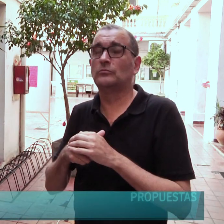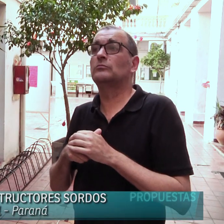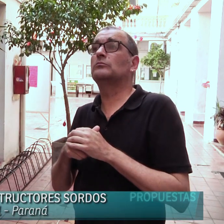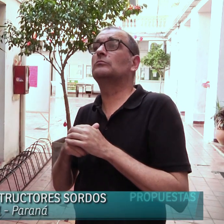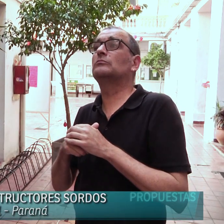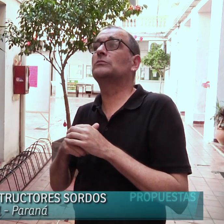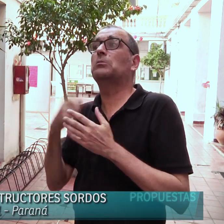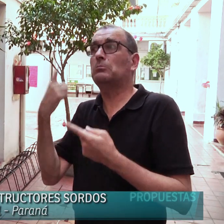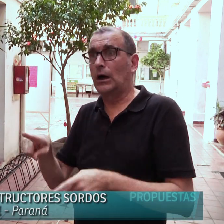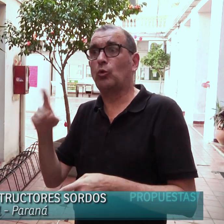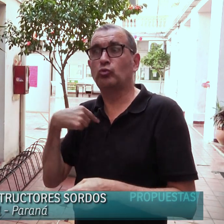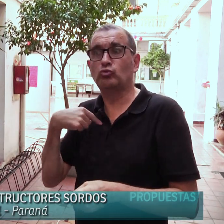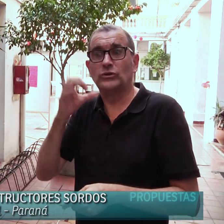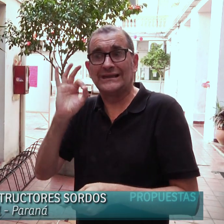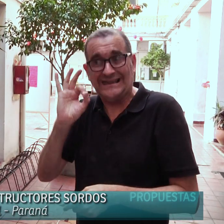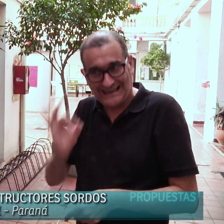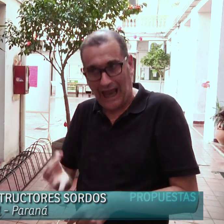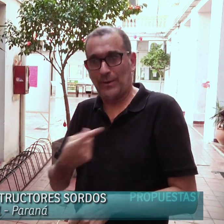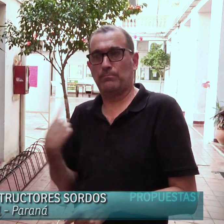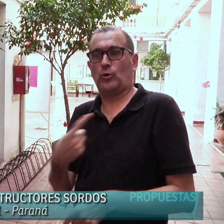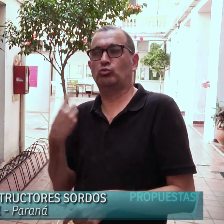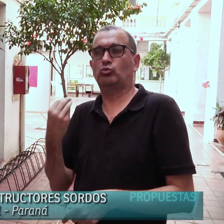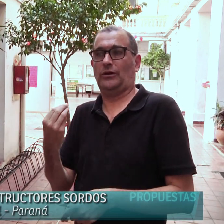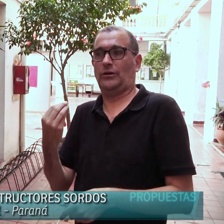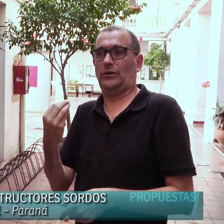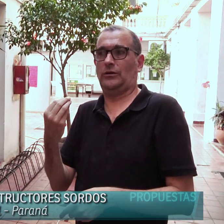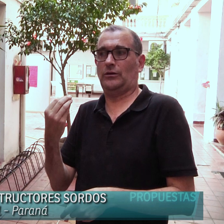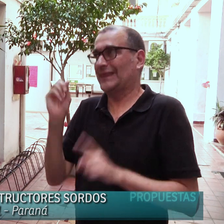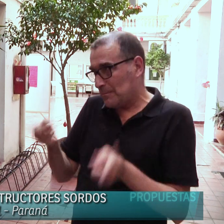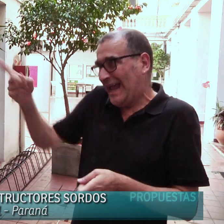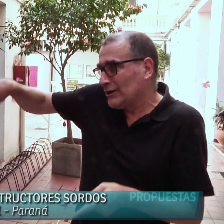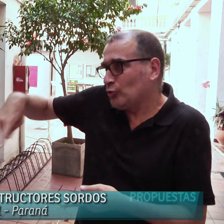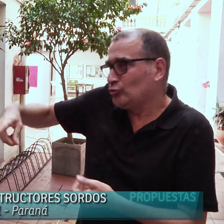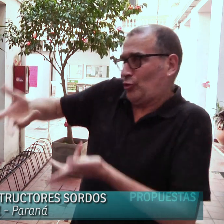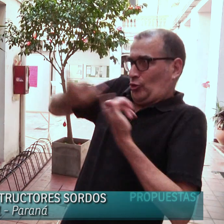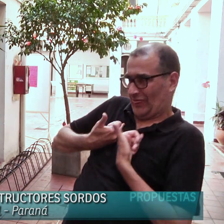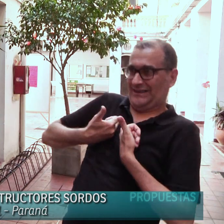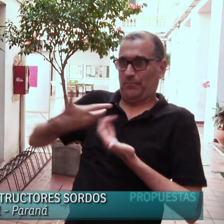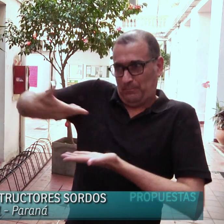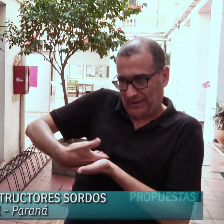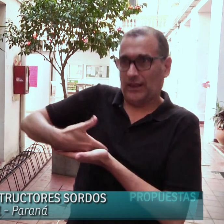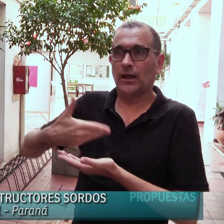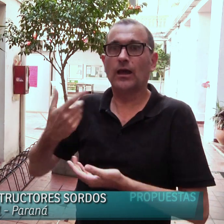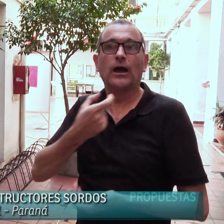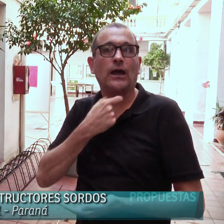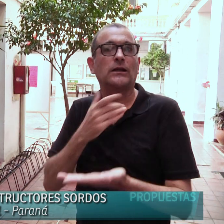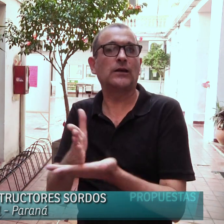de trabajo. Pero nosotros sabemos, y también ellos, nos han pedido